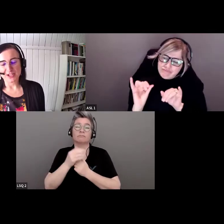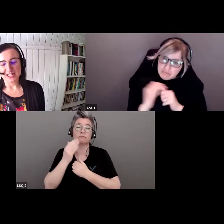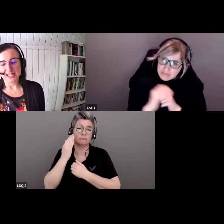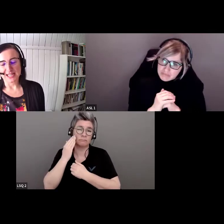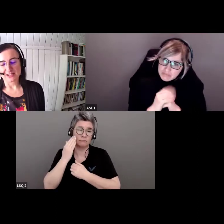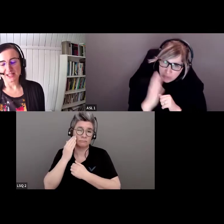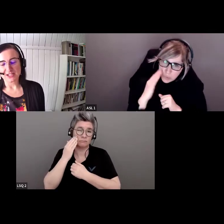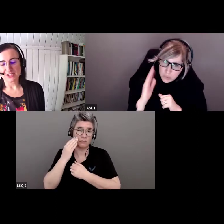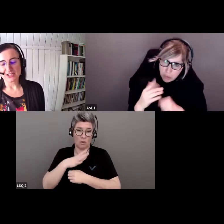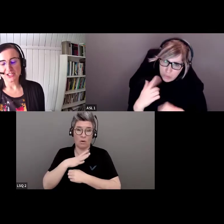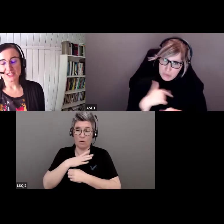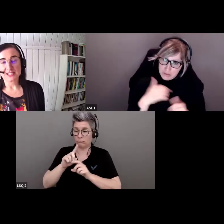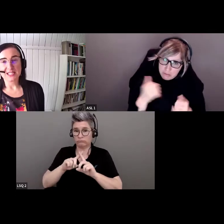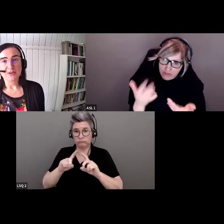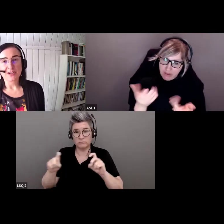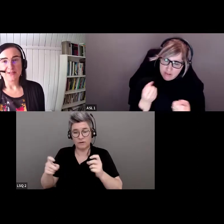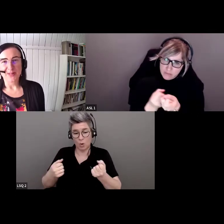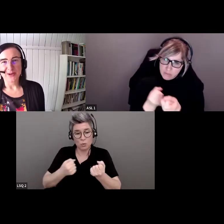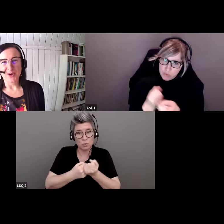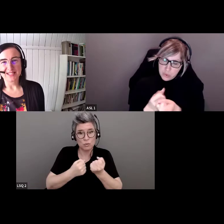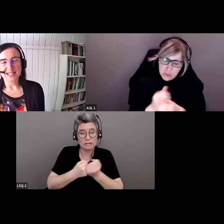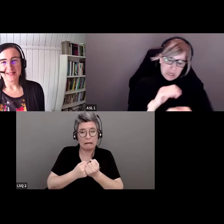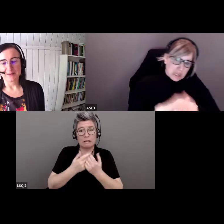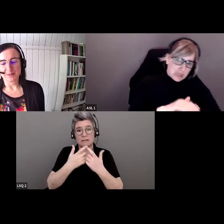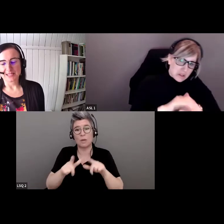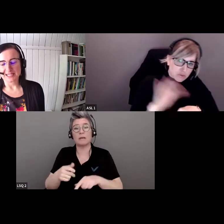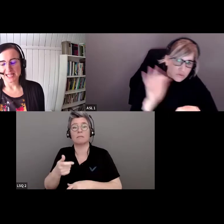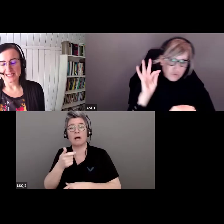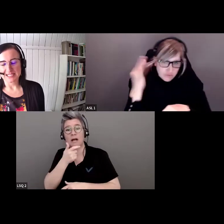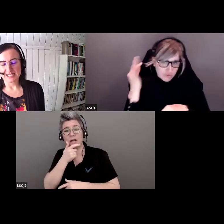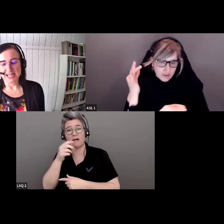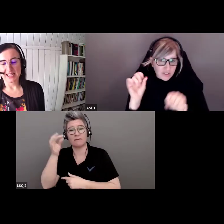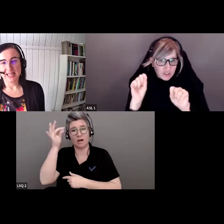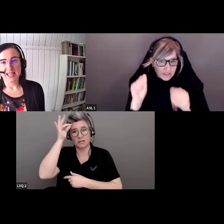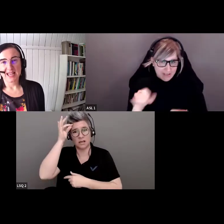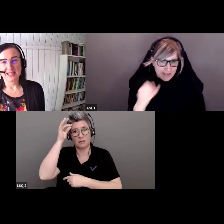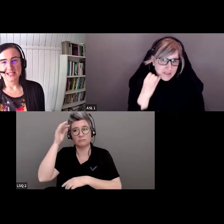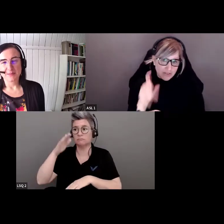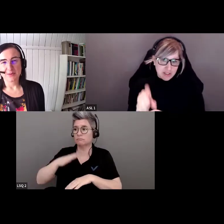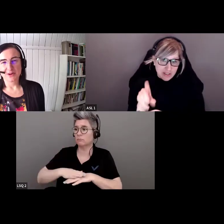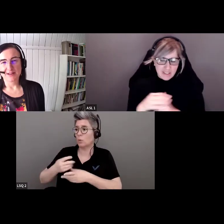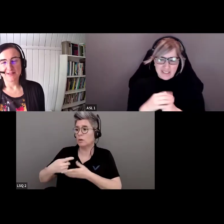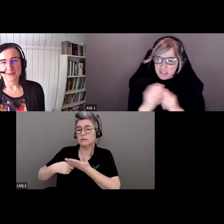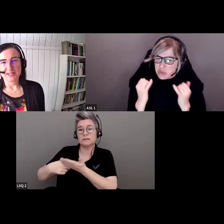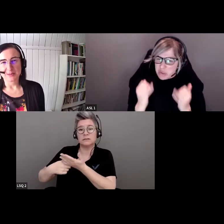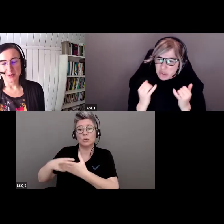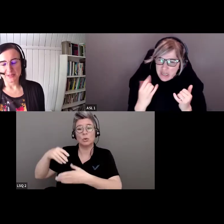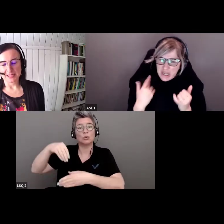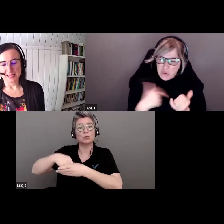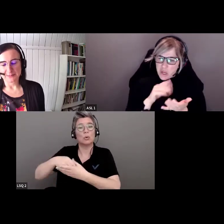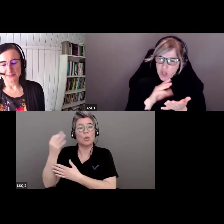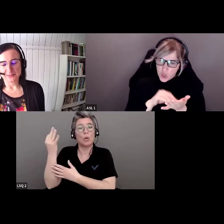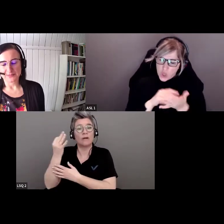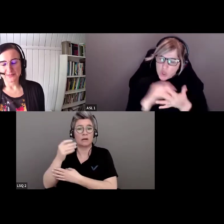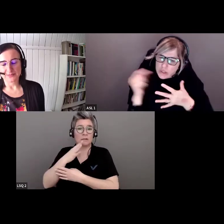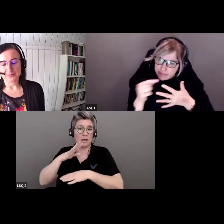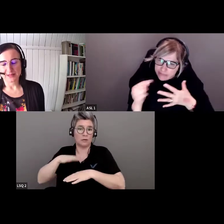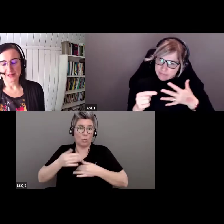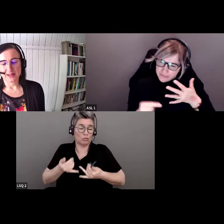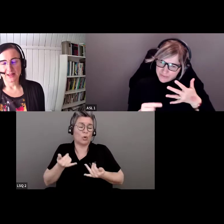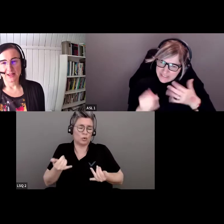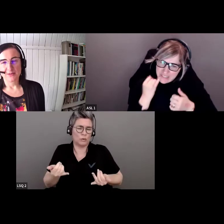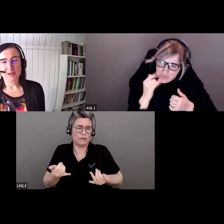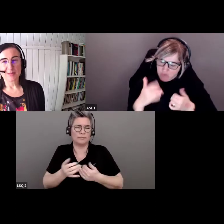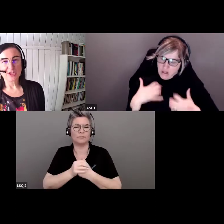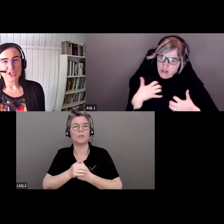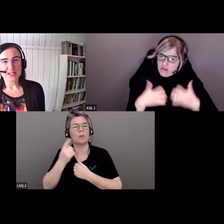des soutiens disponibles en anglais et en français pour discuter du contenu qui sera abordé aujourd'hui et pour